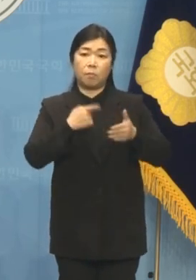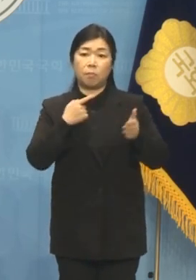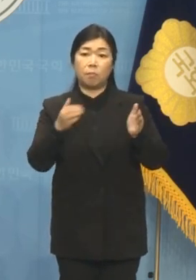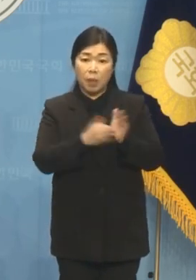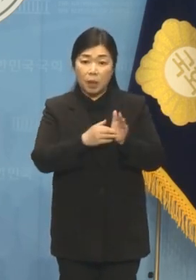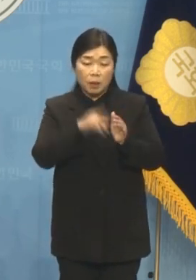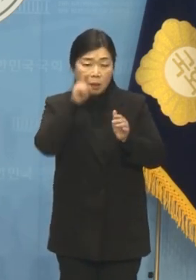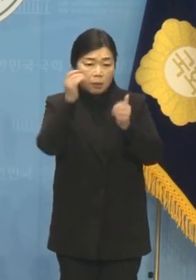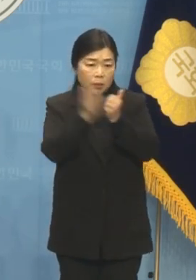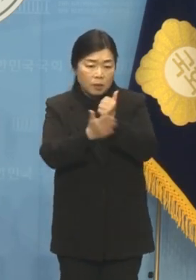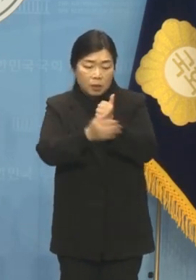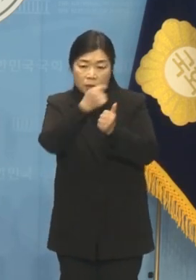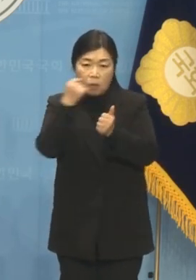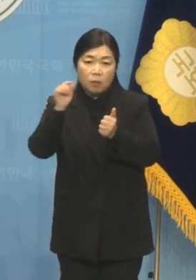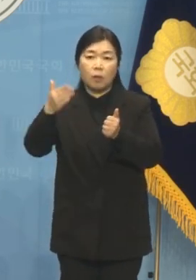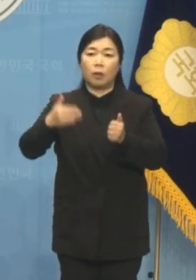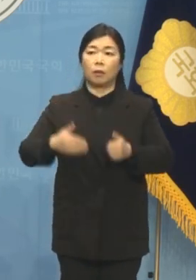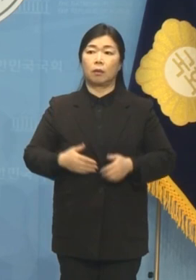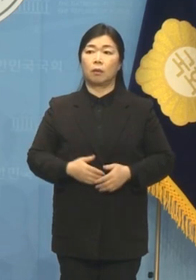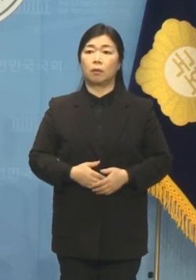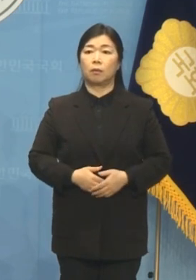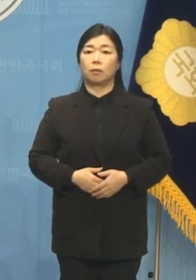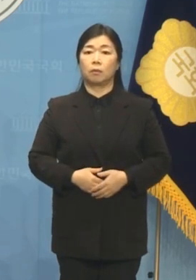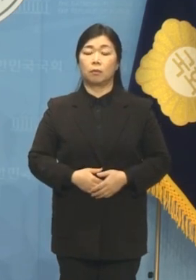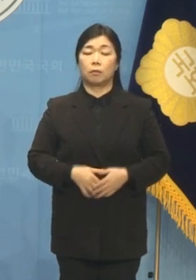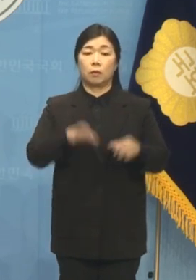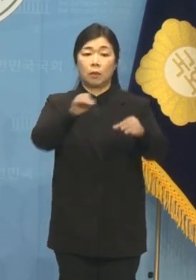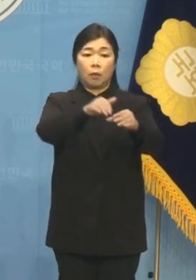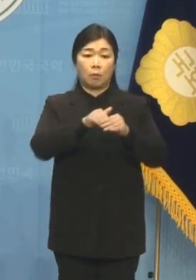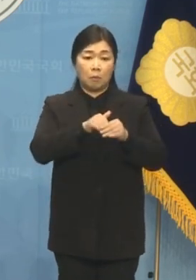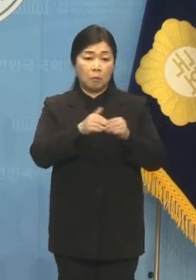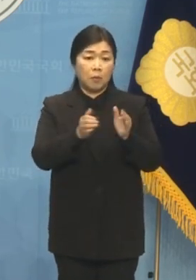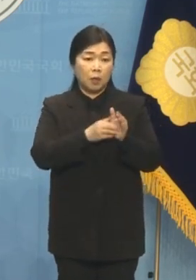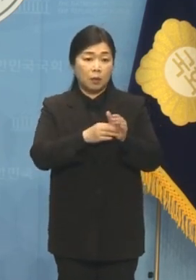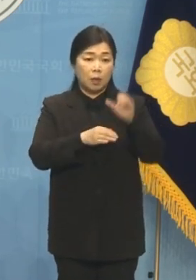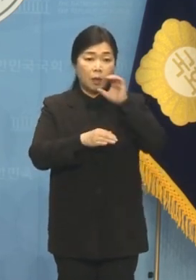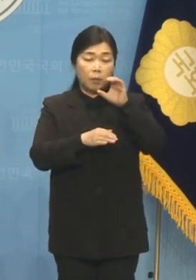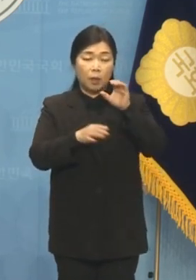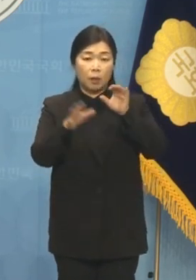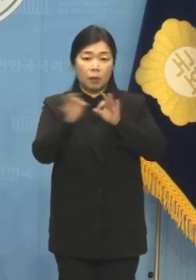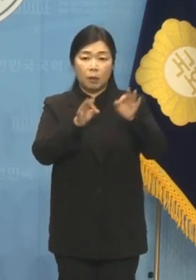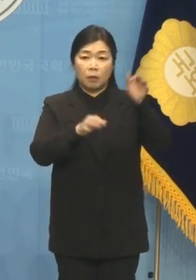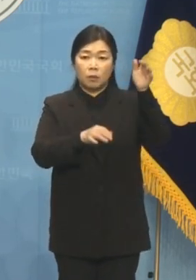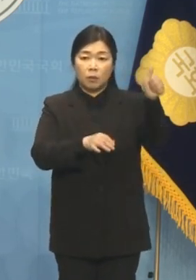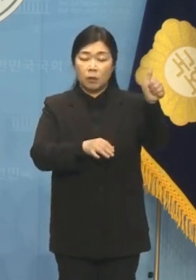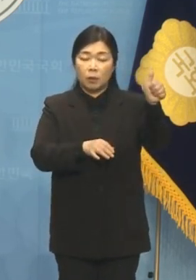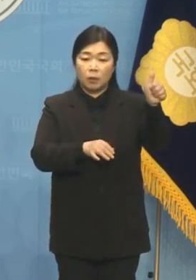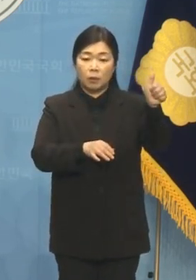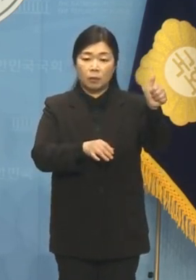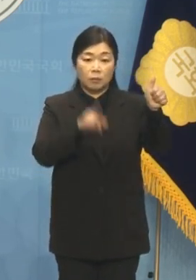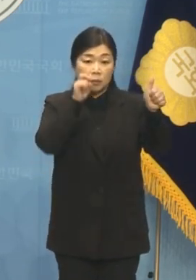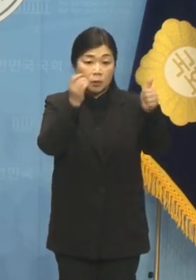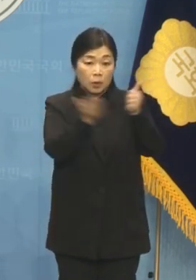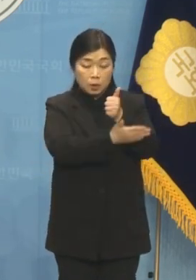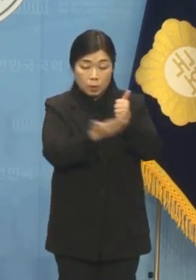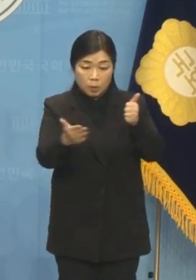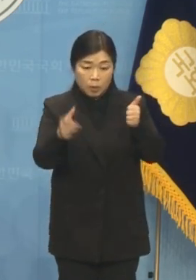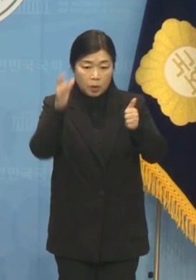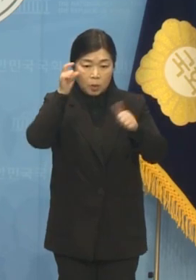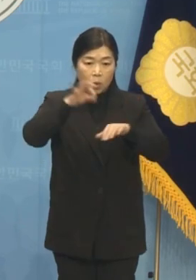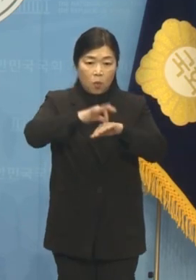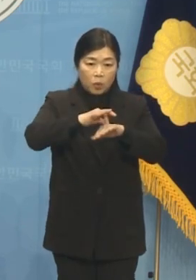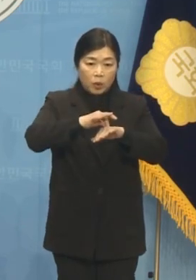사진으로 드러났습니다. 돈 봉투를 건넨 카페 업주가 찍은 상차림 사진에는 소고기와